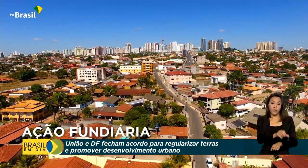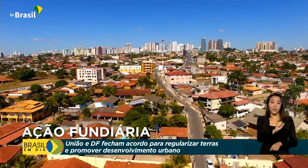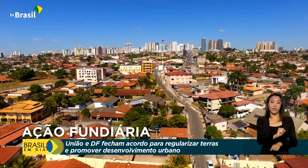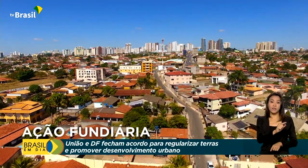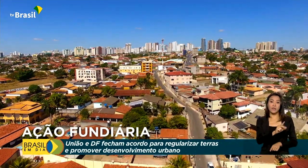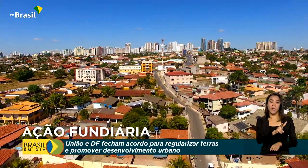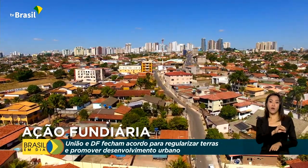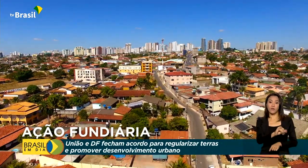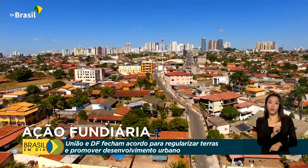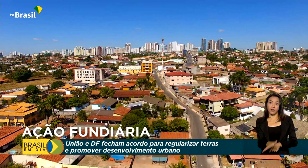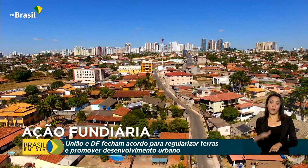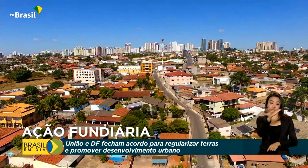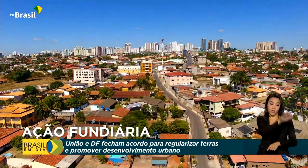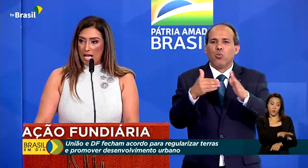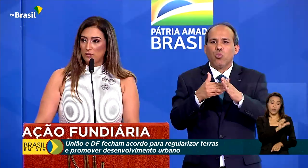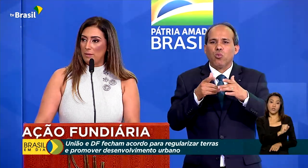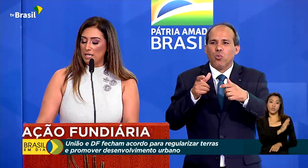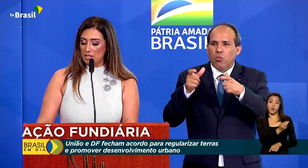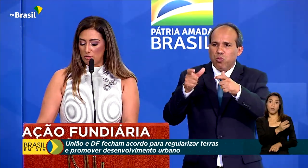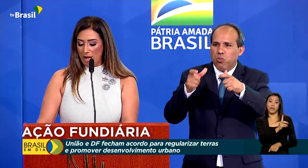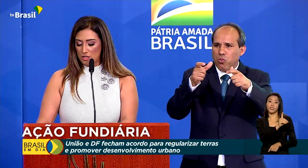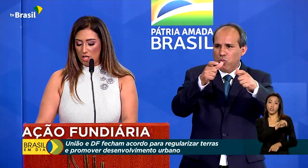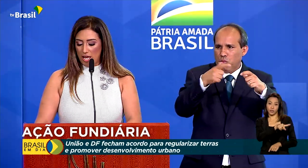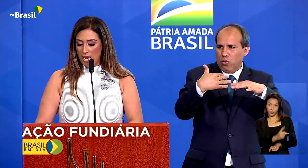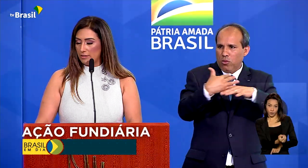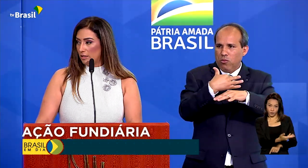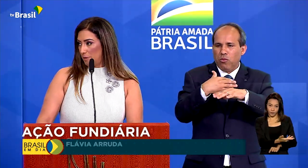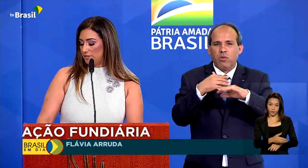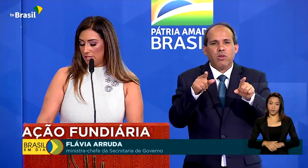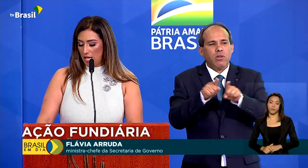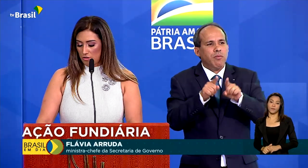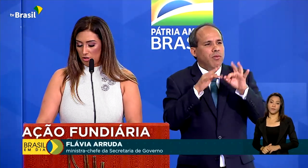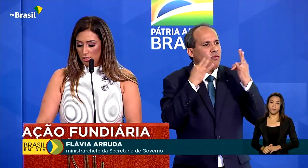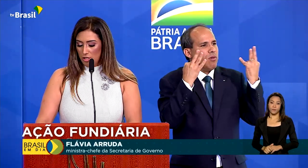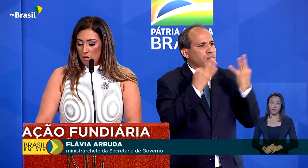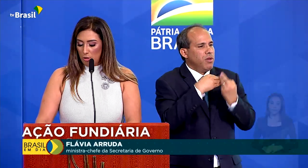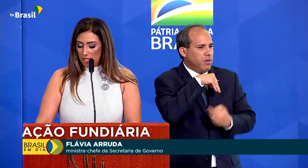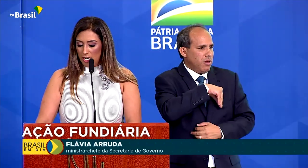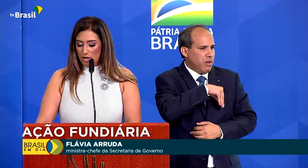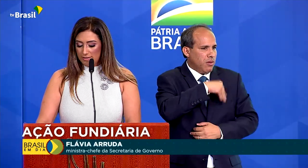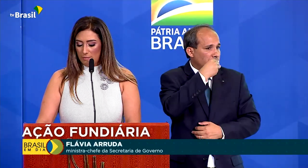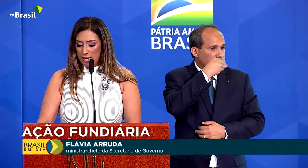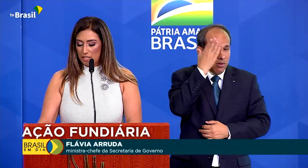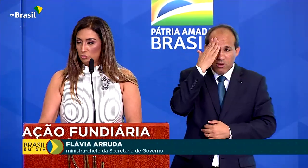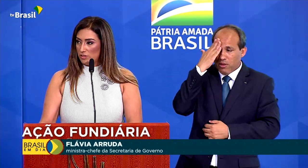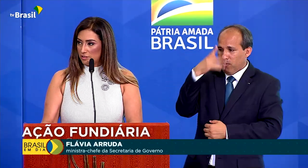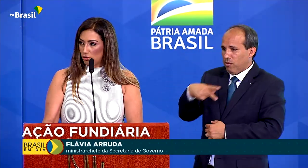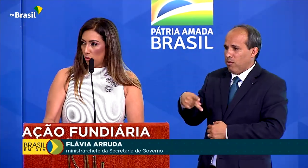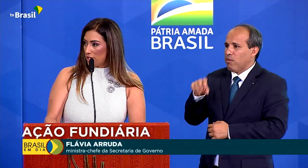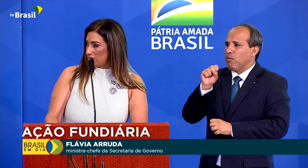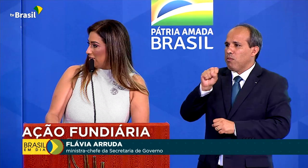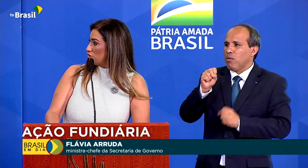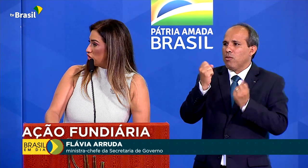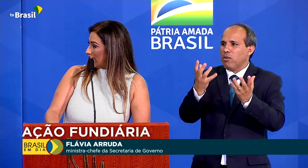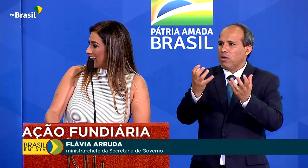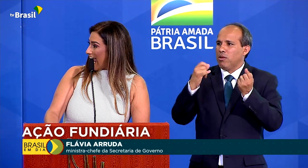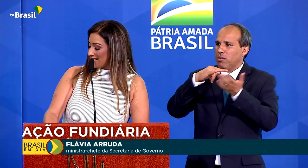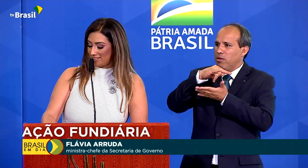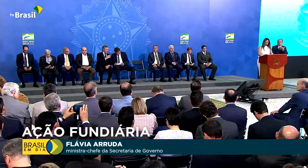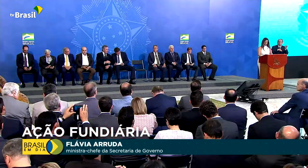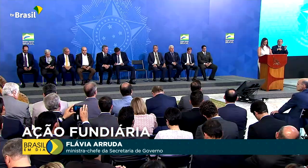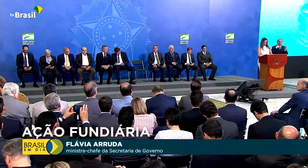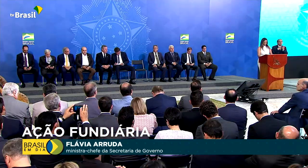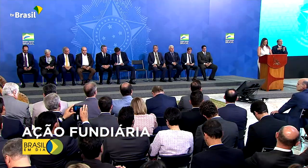e a Fazenda Sobradinho. As famílias de baixa renda, presidente, poderão receber as suas escrituras de